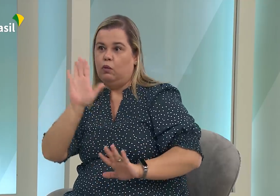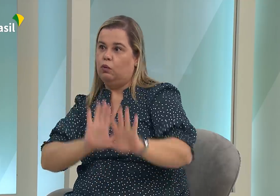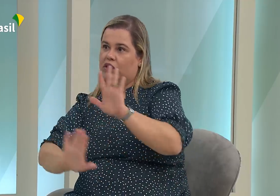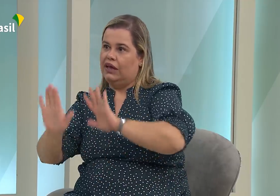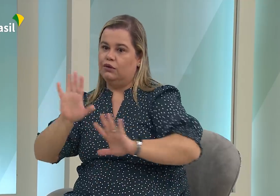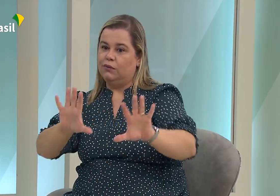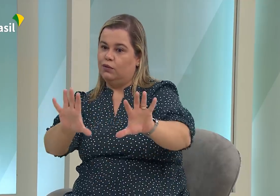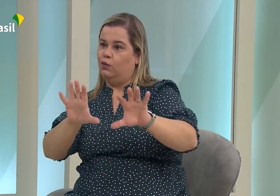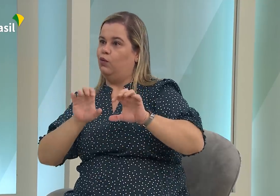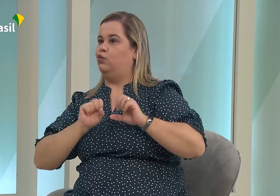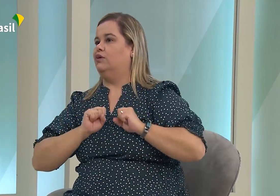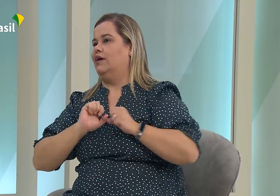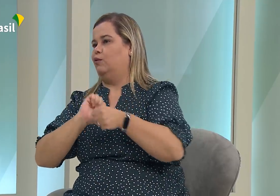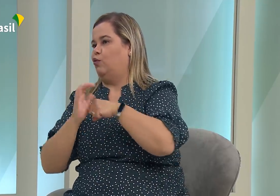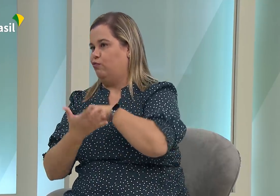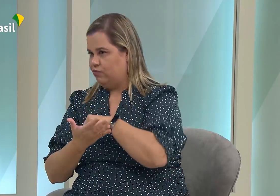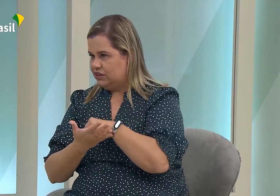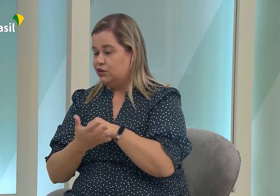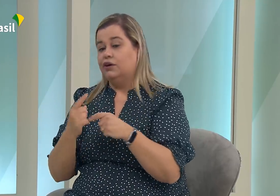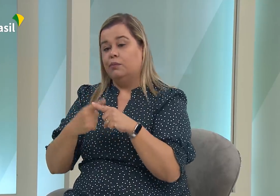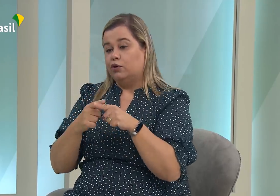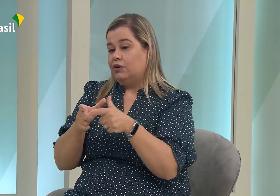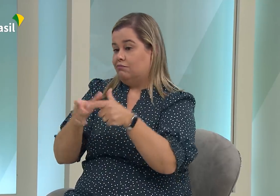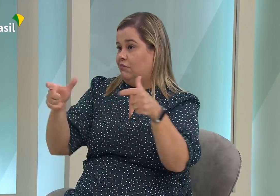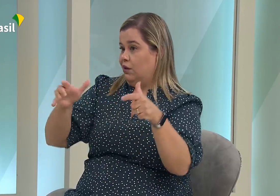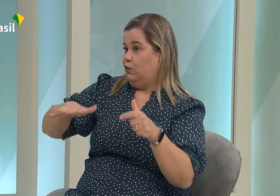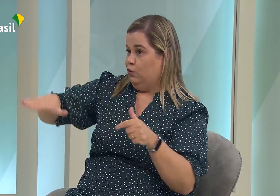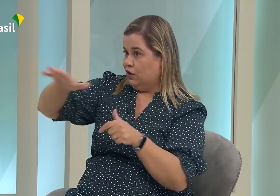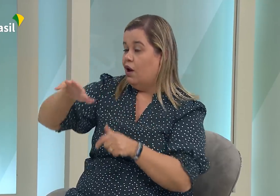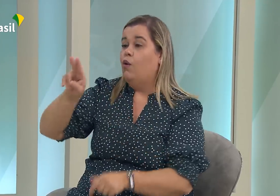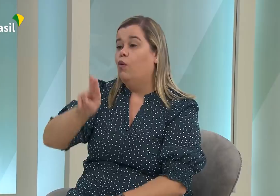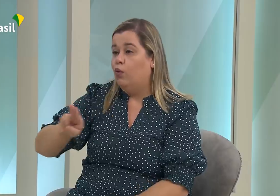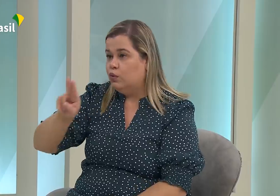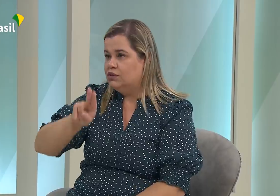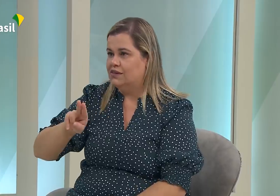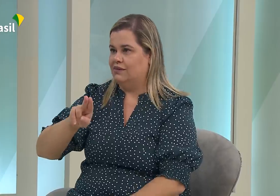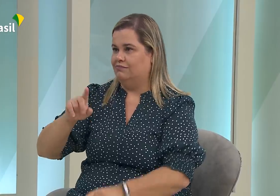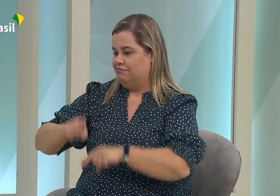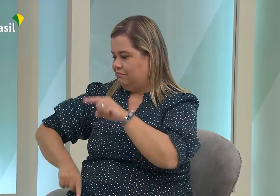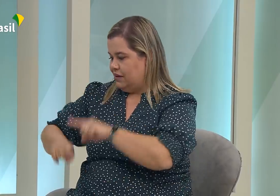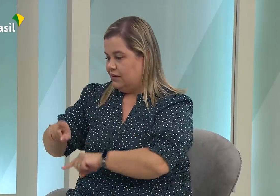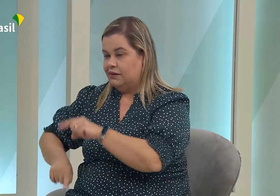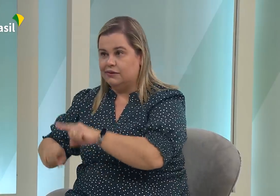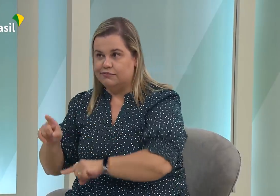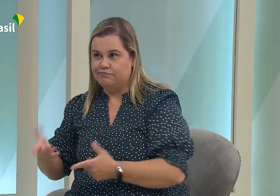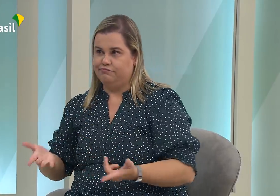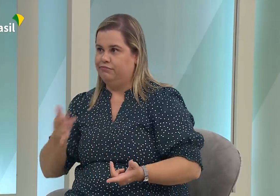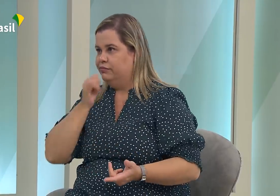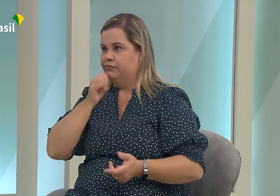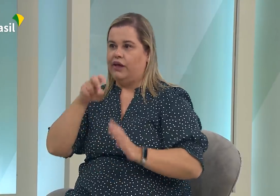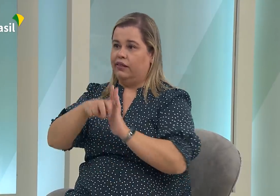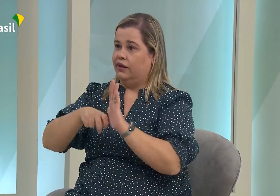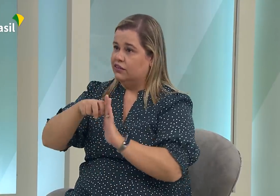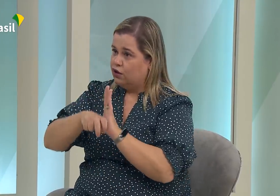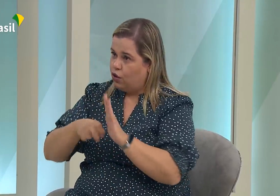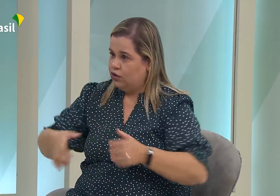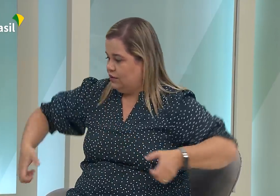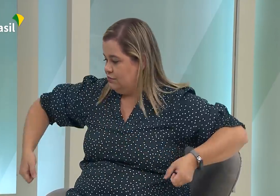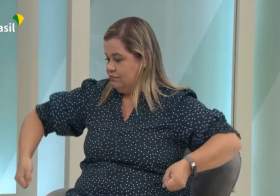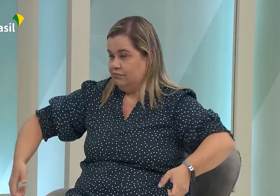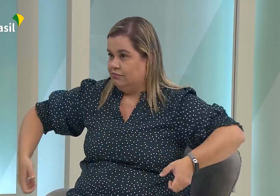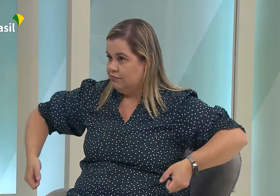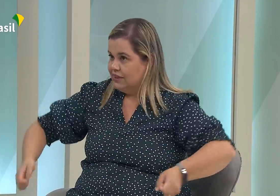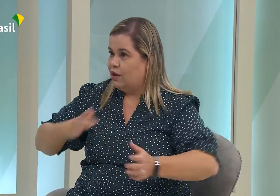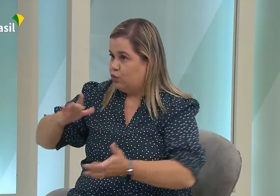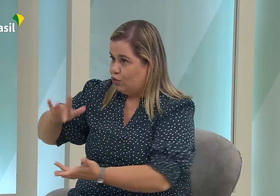com deficiência. Então explicando como se prevenir, como se cuidar, como fazer isso. Então temos